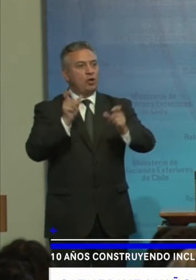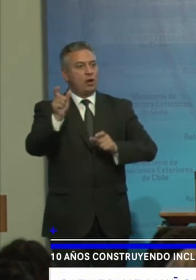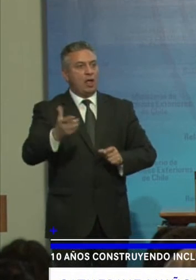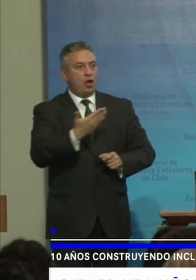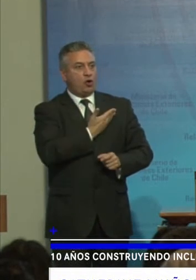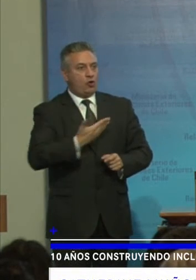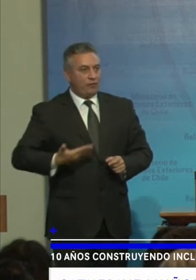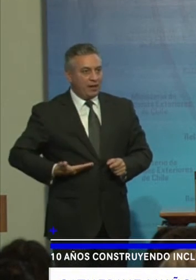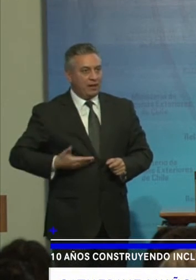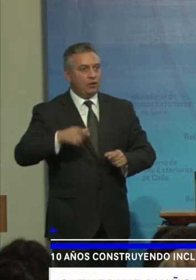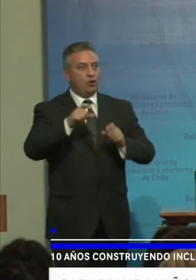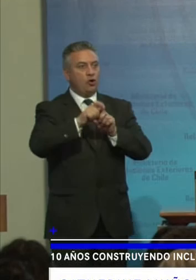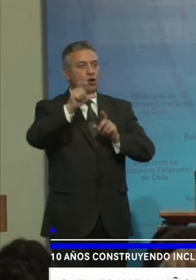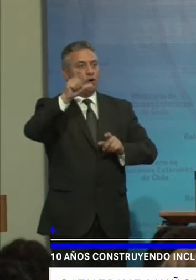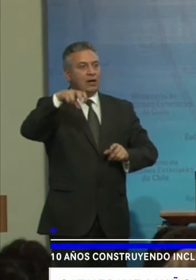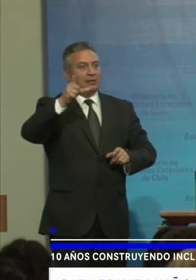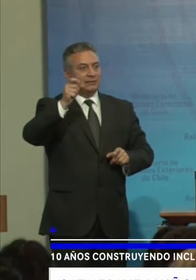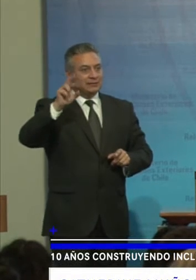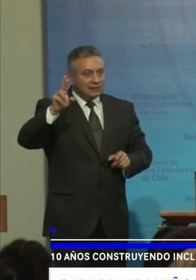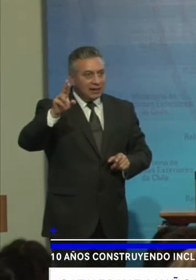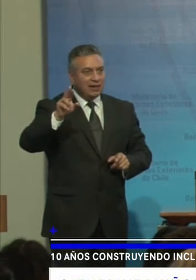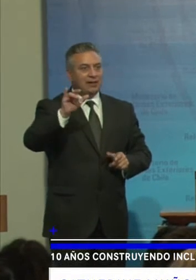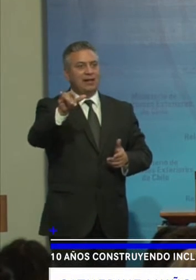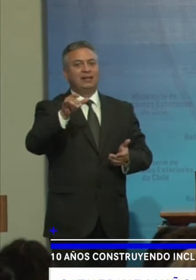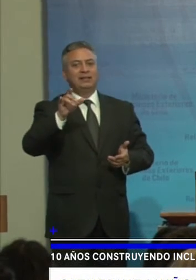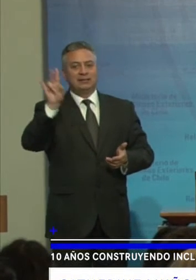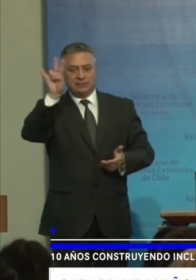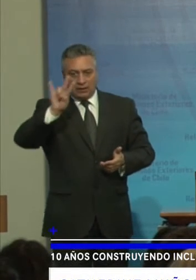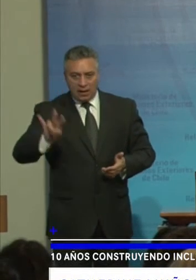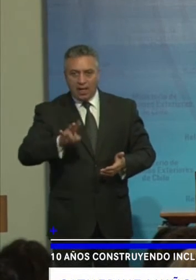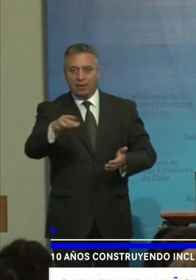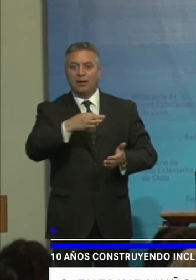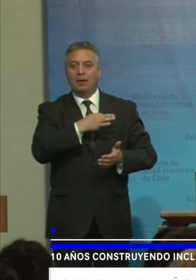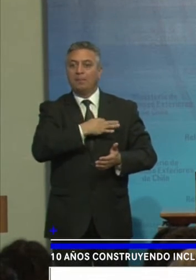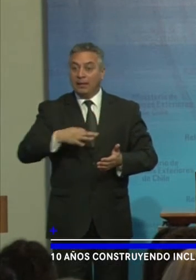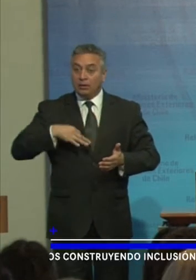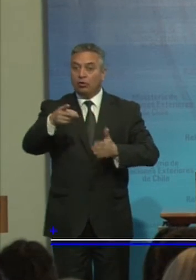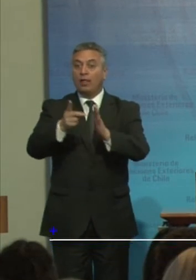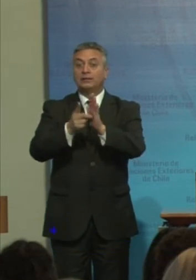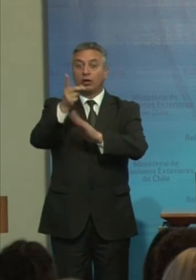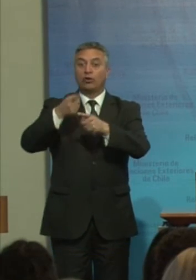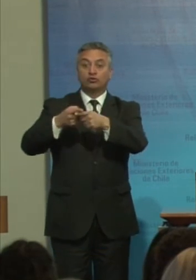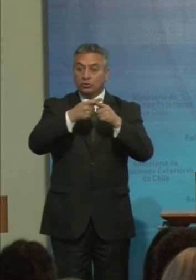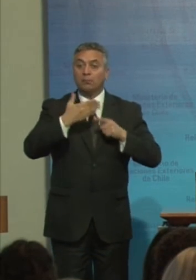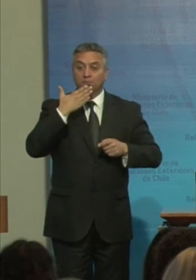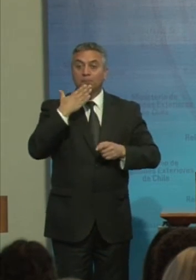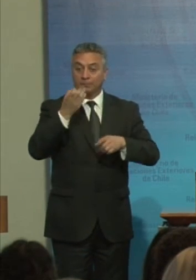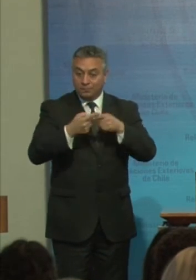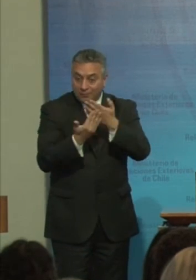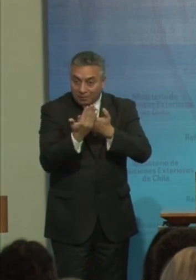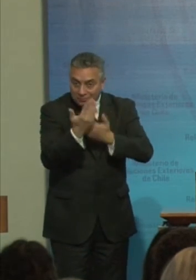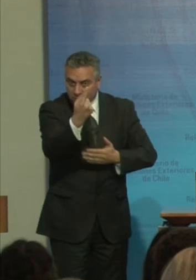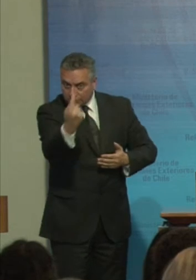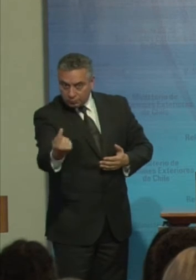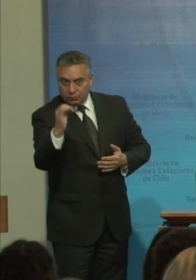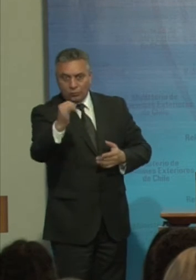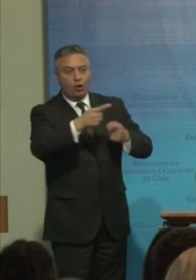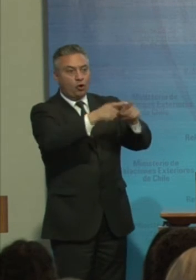Cancillería De Senadis El Ministro De Desarrollo Social Que también estuvo presente Y otras autoridades